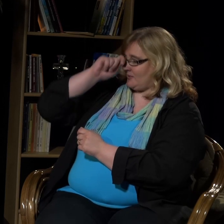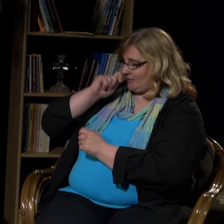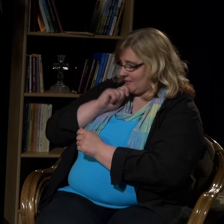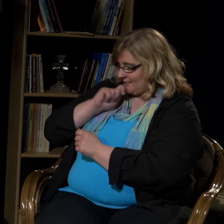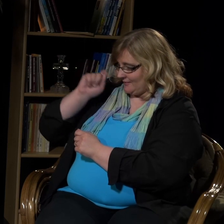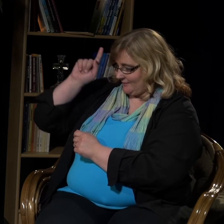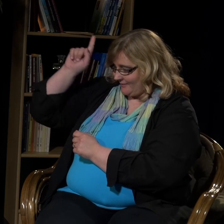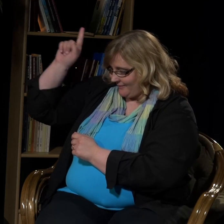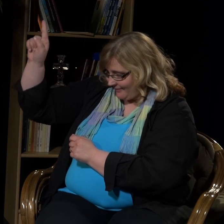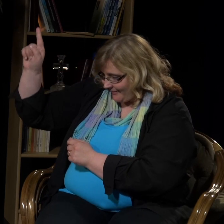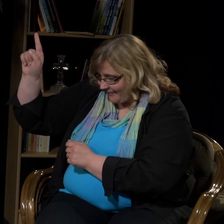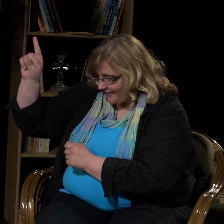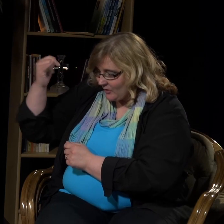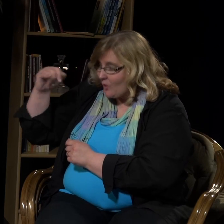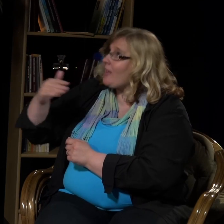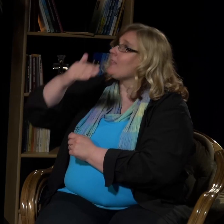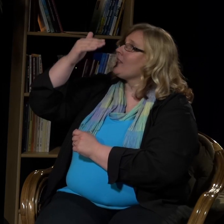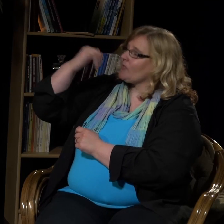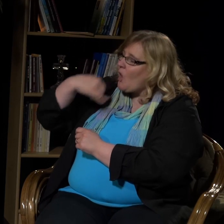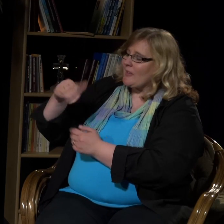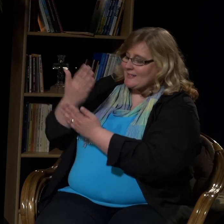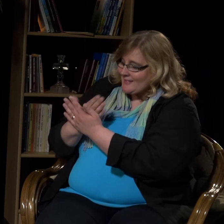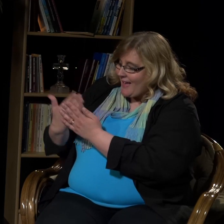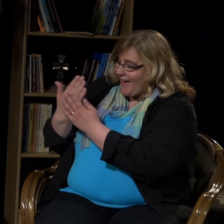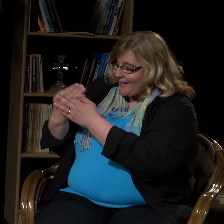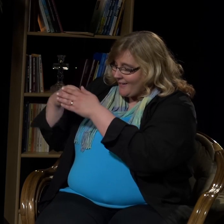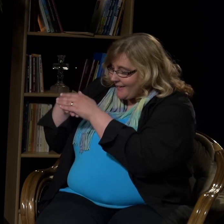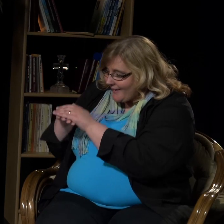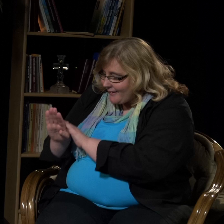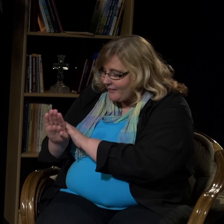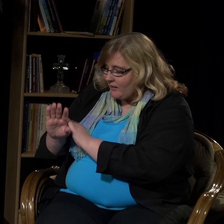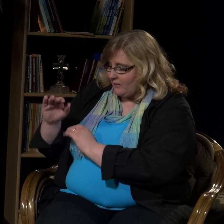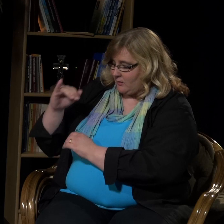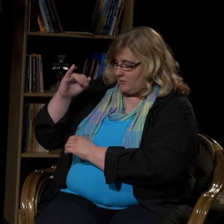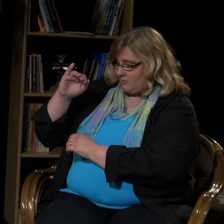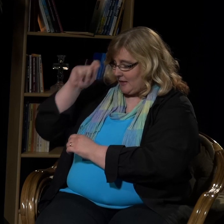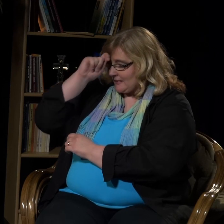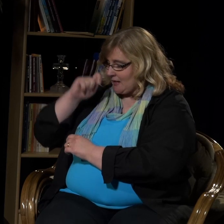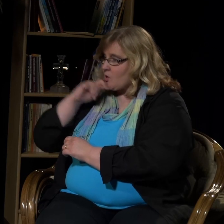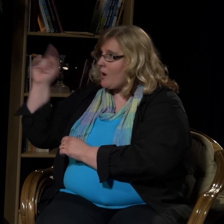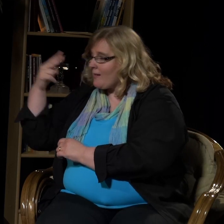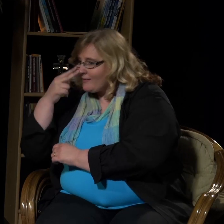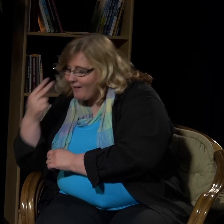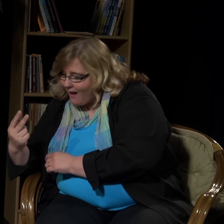joka on salassa. Isäsi, joka salassa näkee, palkitsee sinut.